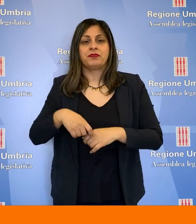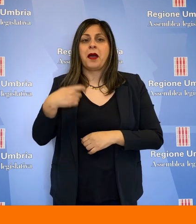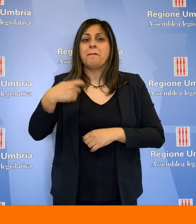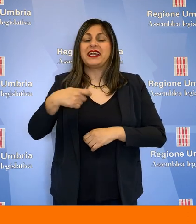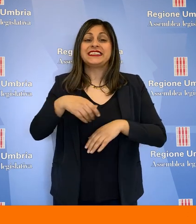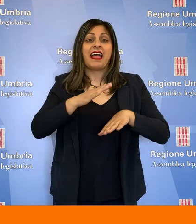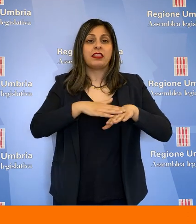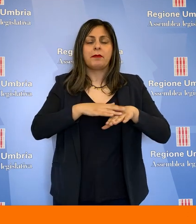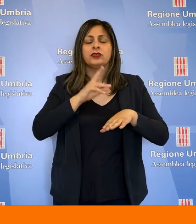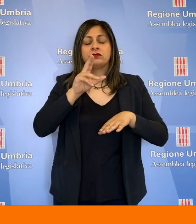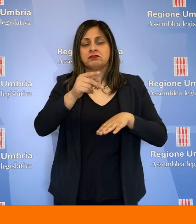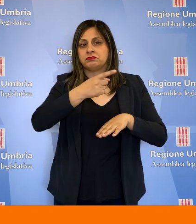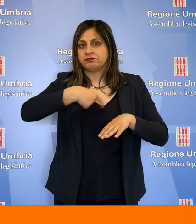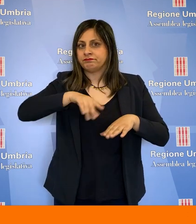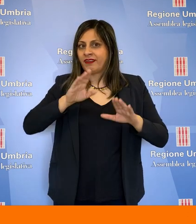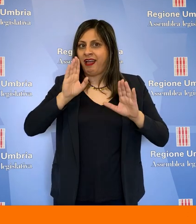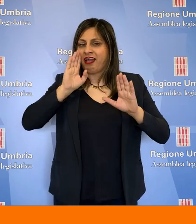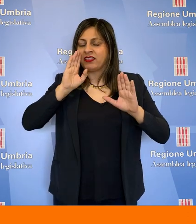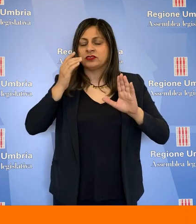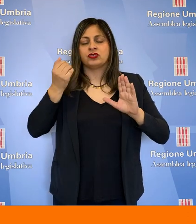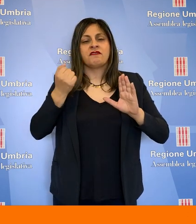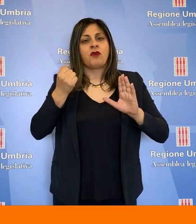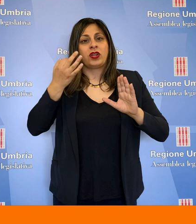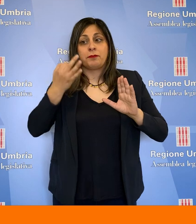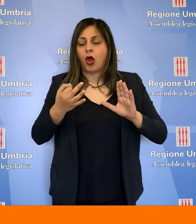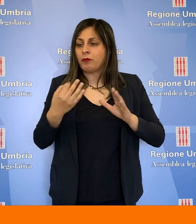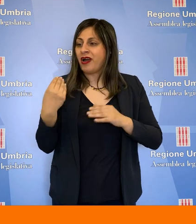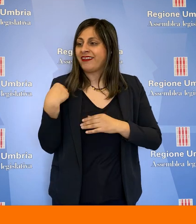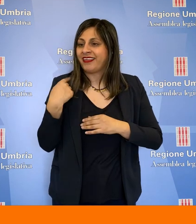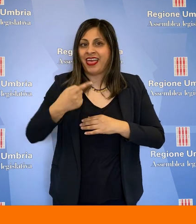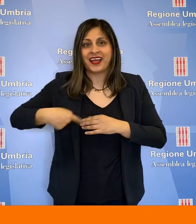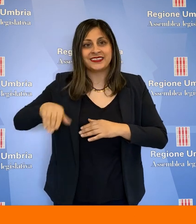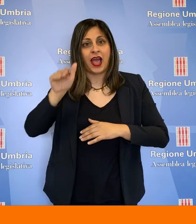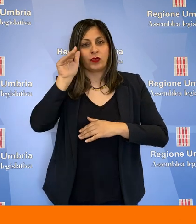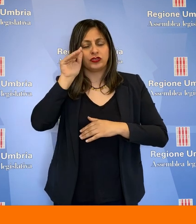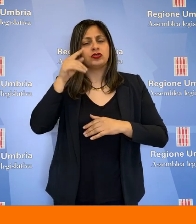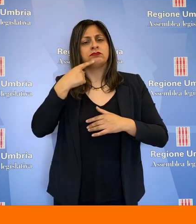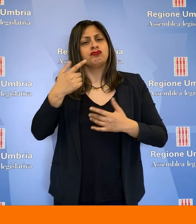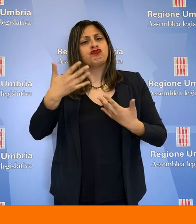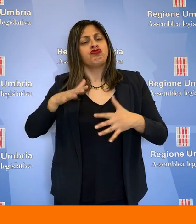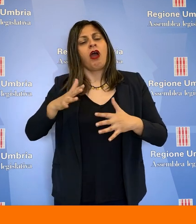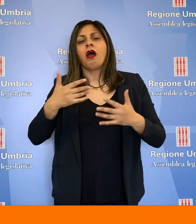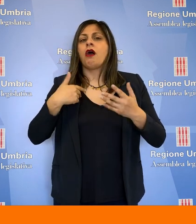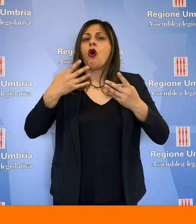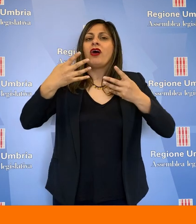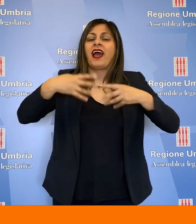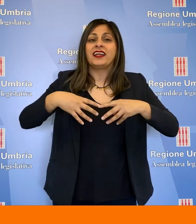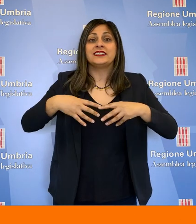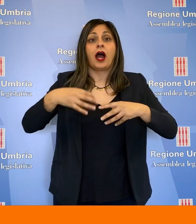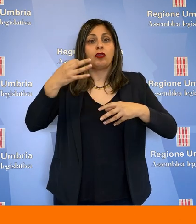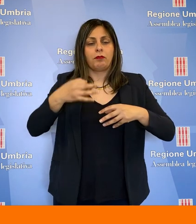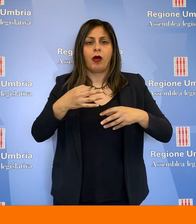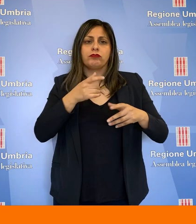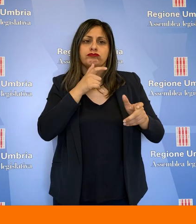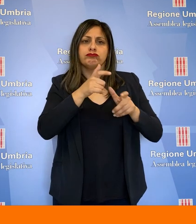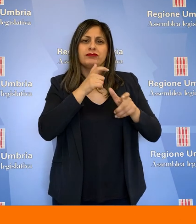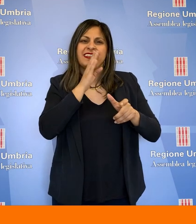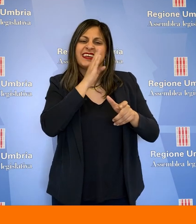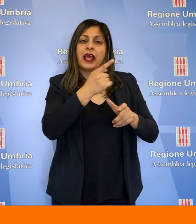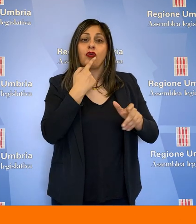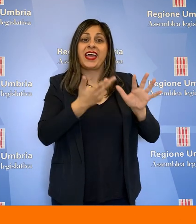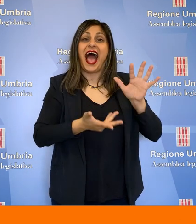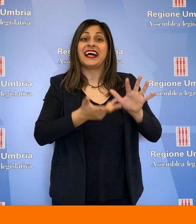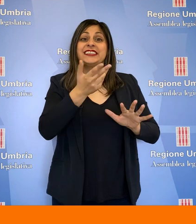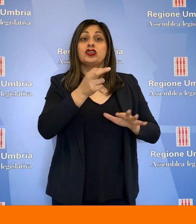specifici contributi da parte della Giunta regionale, anche per questo comparto, sin dal prossimo mese di maggio. Il presidente Mancini ha